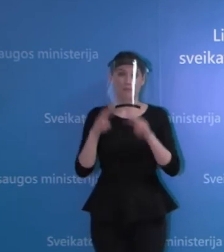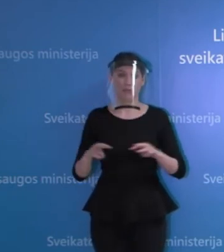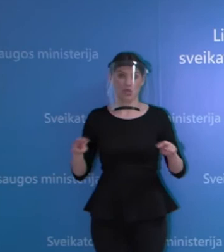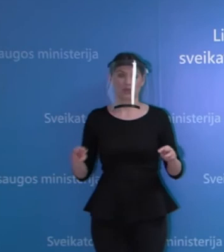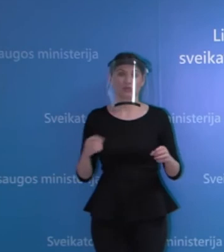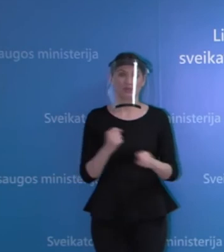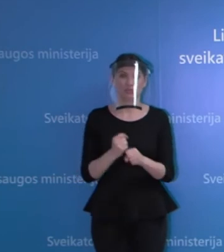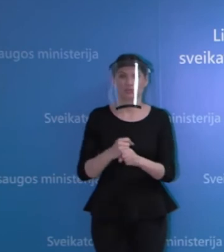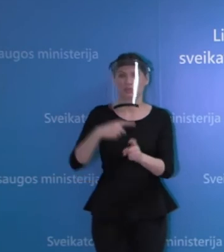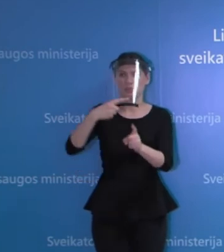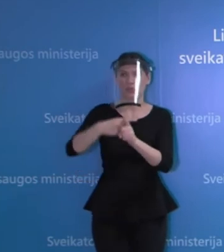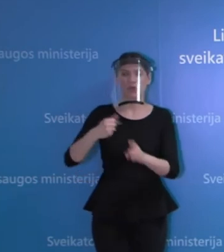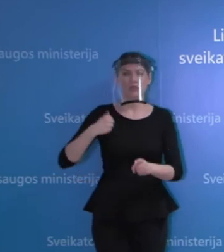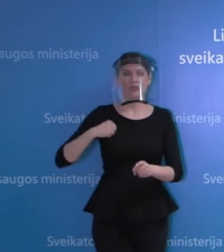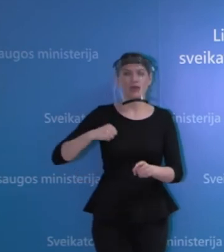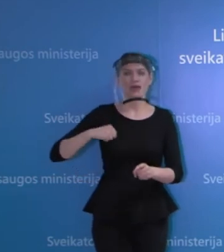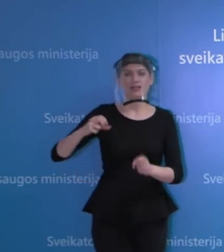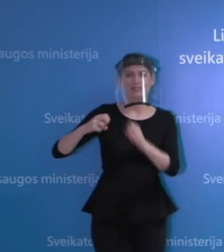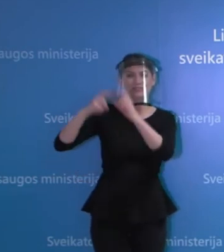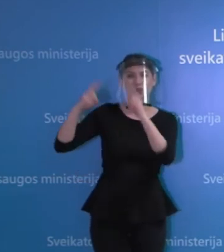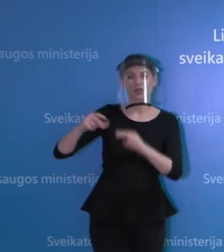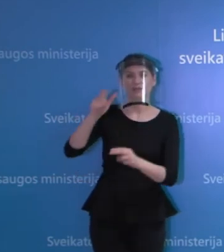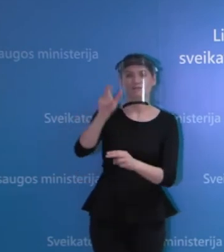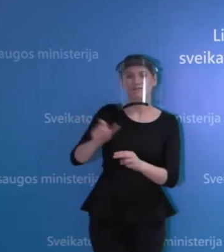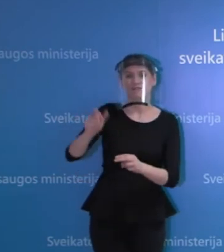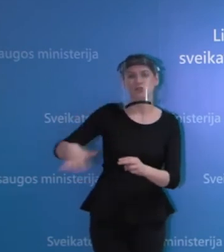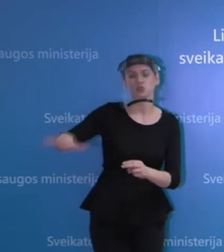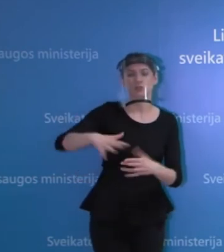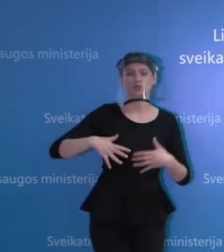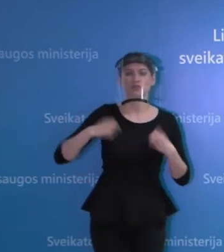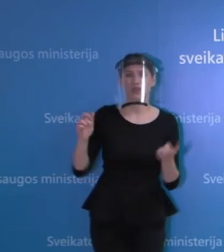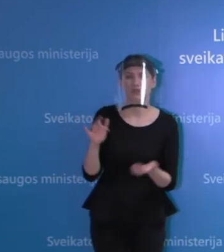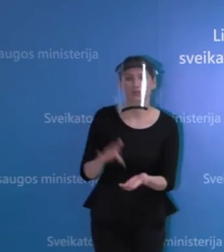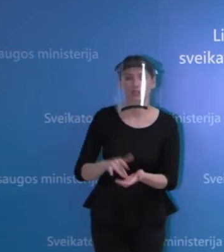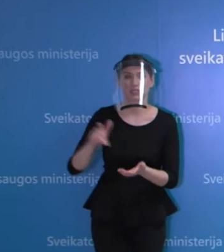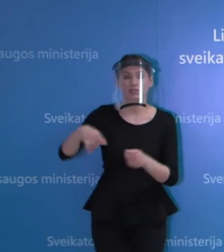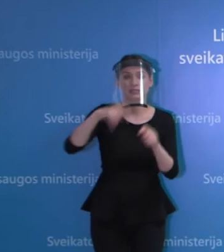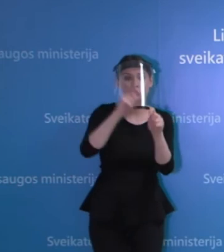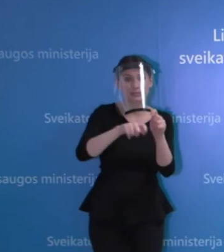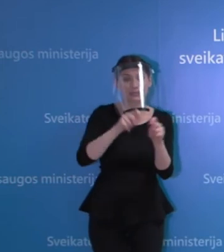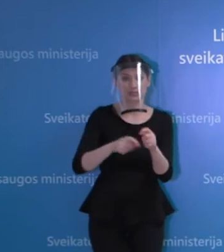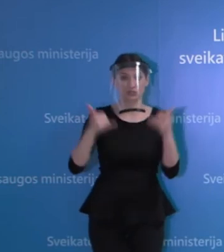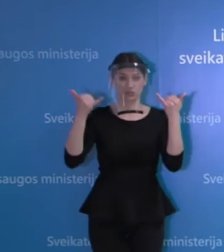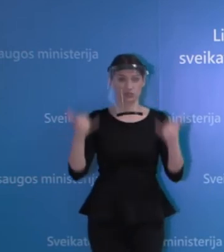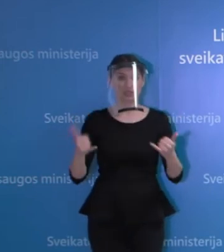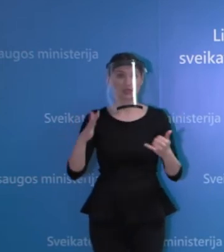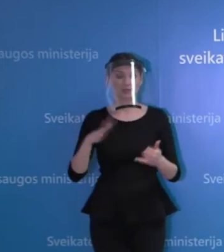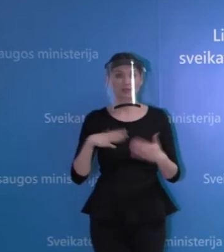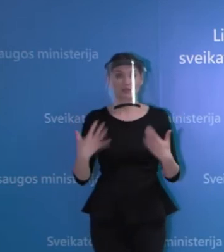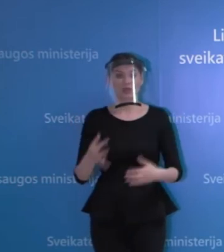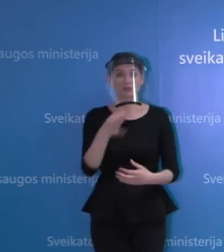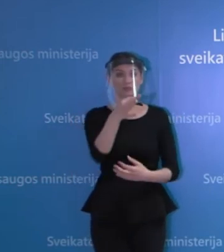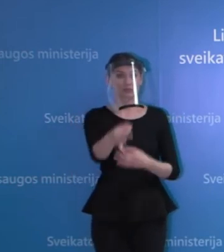nacionalinės visuomenės veikatos centra su savo padaliniais, kuris tą situaciją vertina. Ir šiandien jūs girdėjo tam tikrus